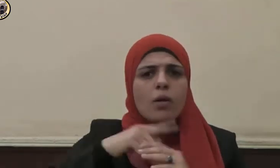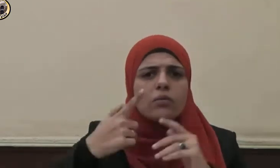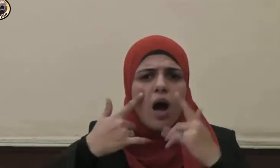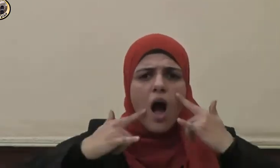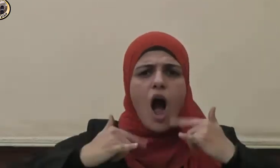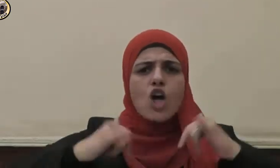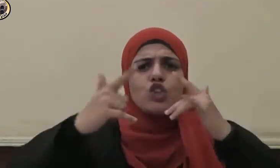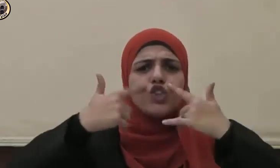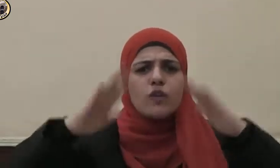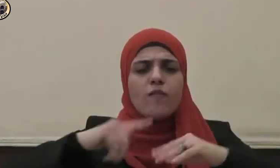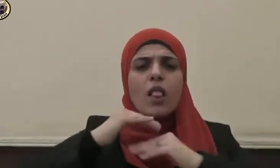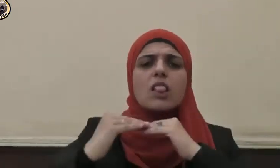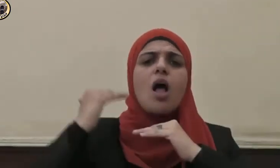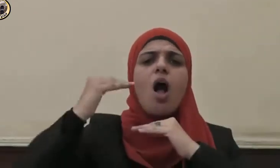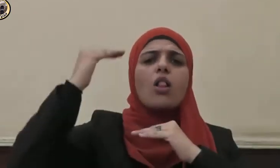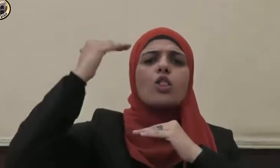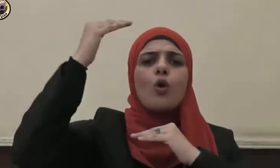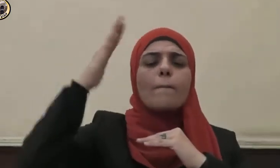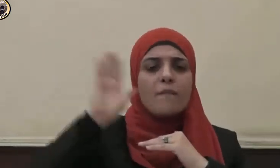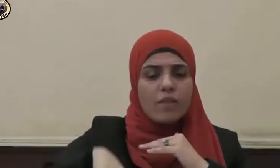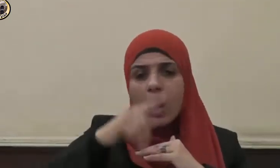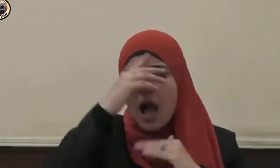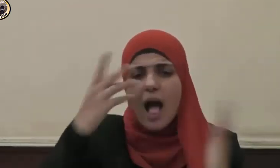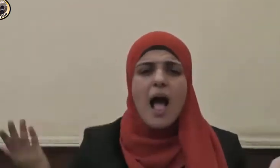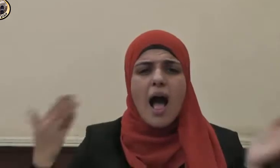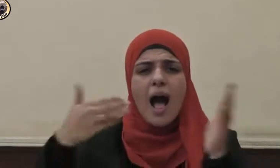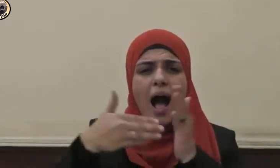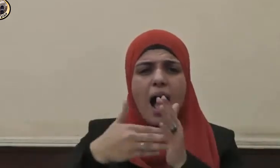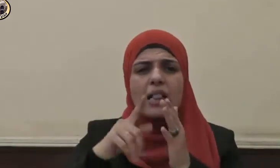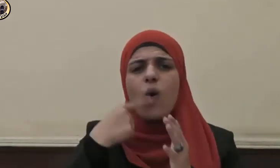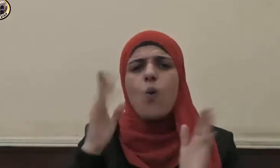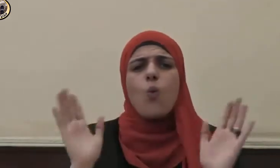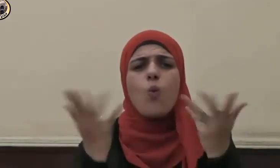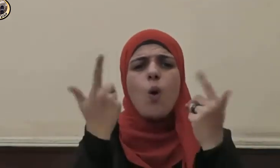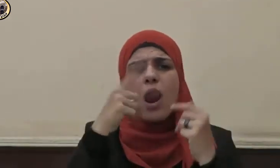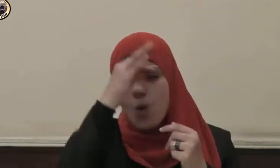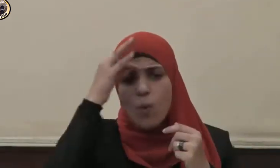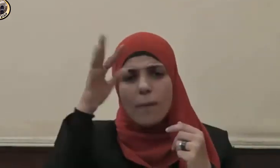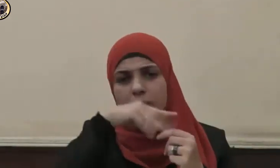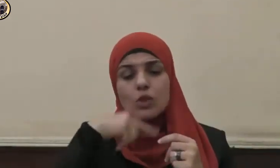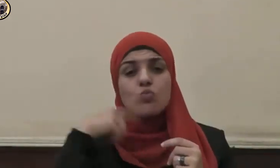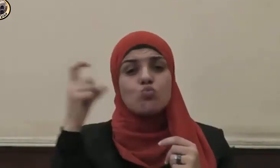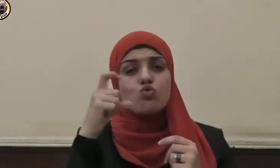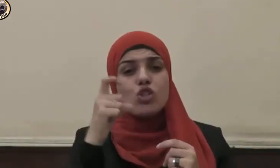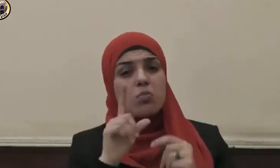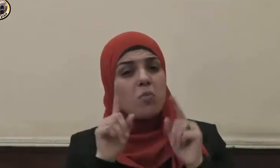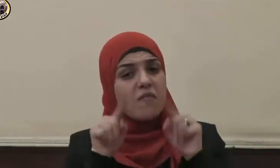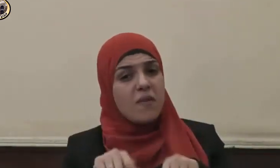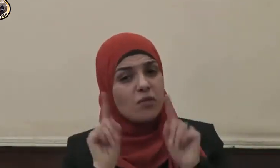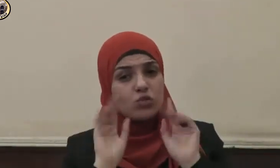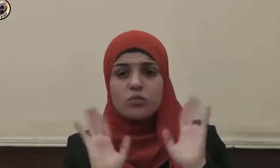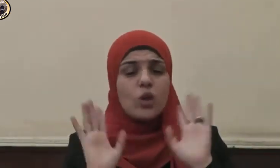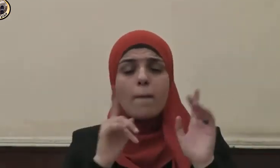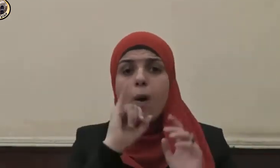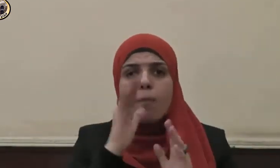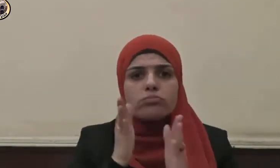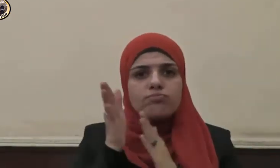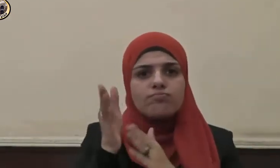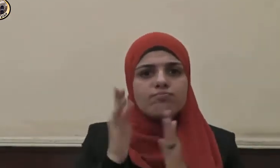وتقدمت حتى ولو لم تكن مسلمة بل ولو